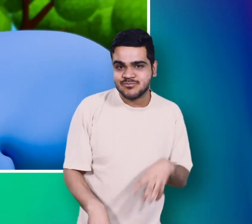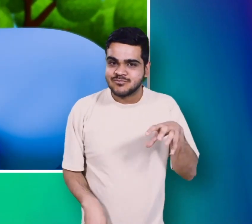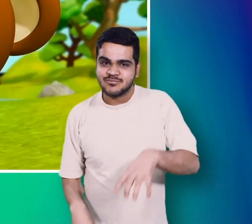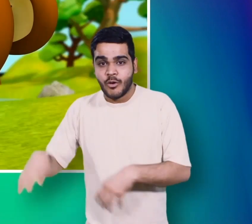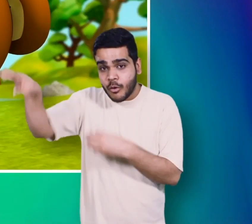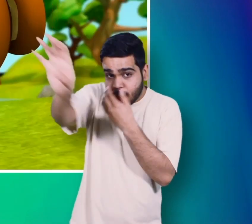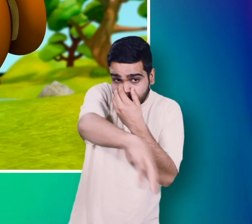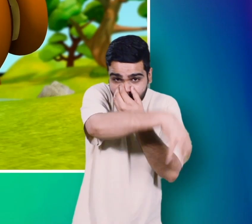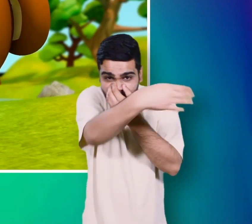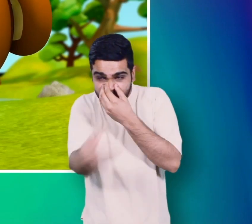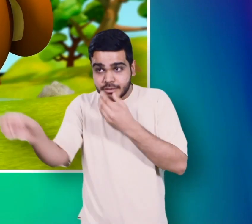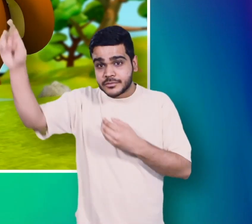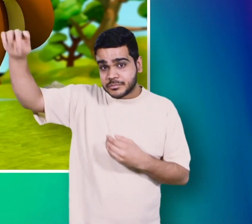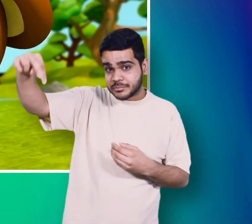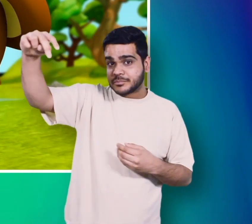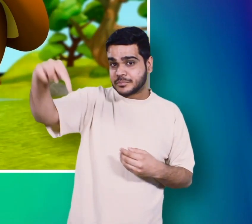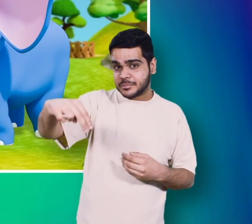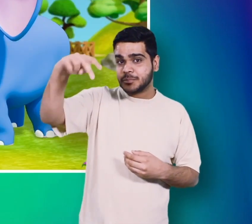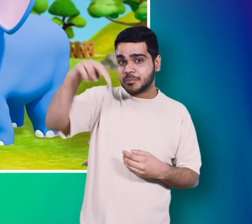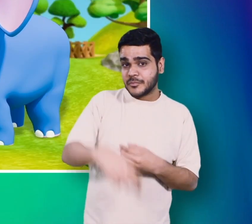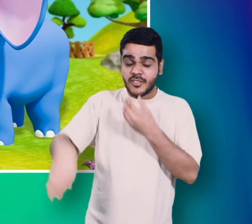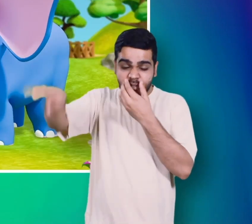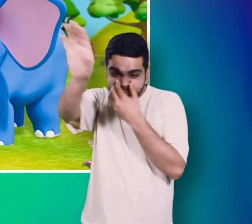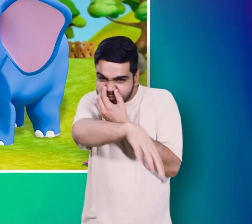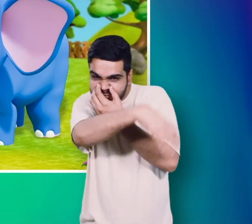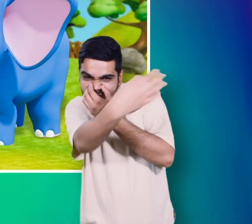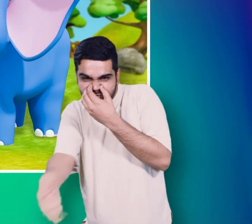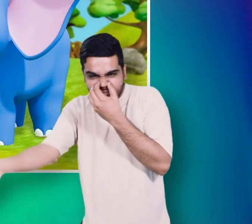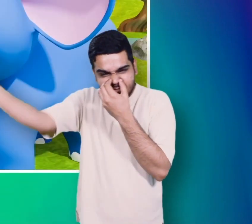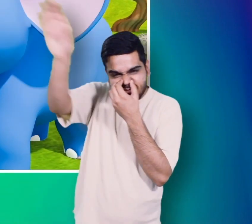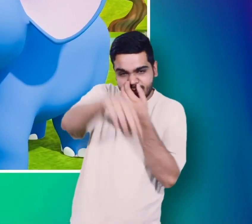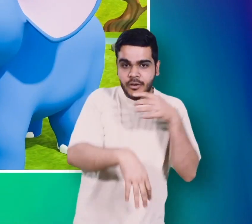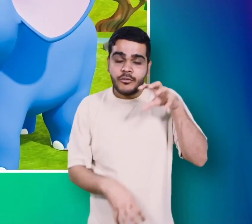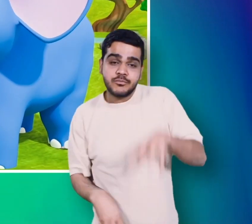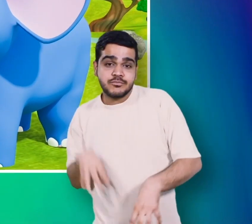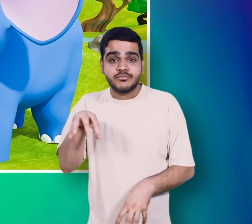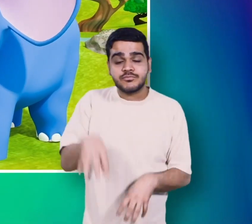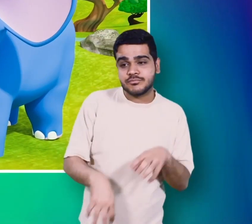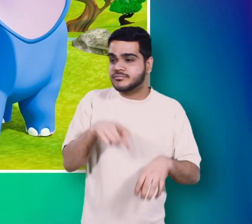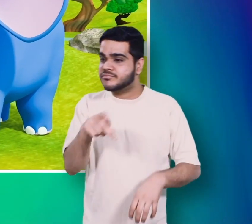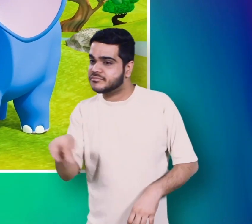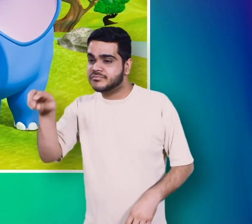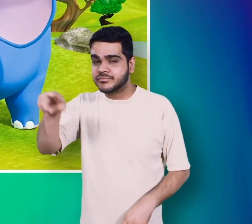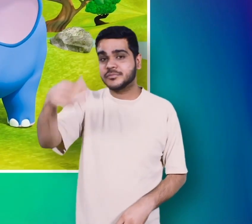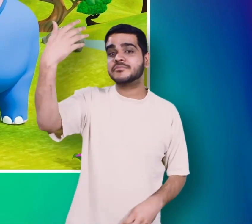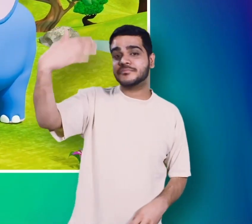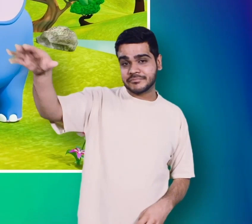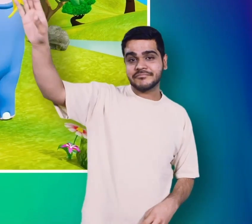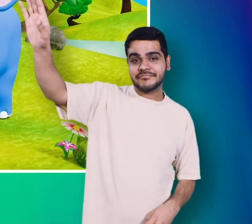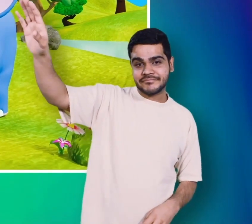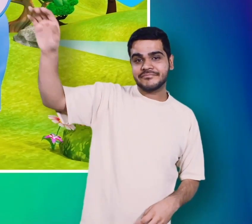आता हाथी धमक धमक जाता हाथी